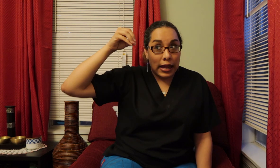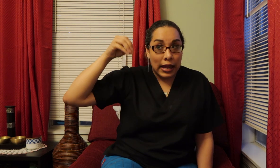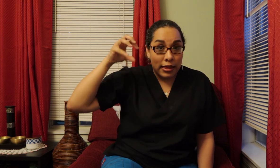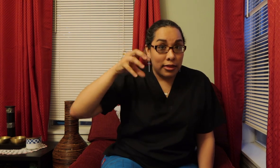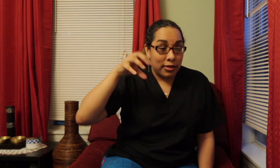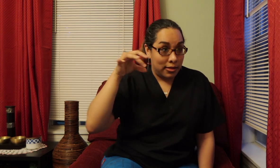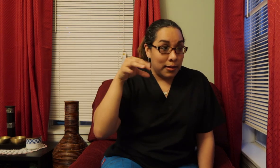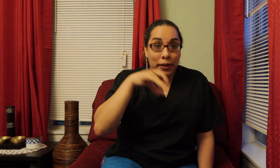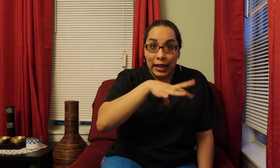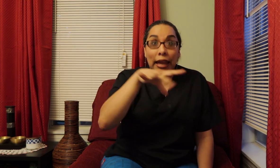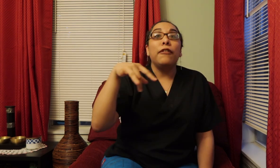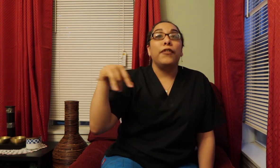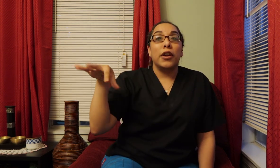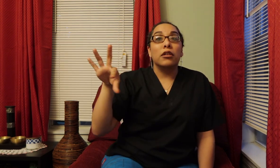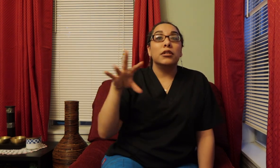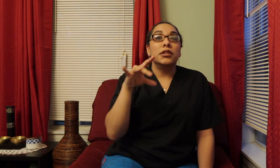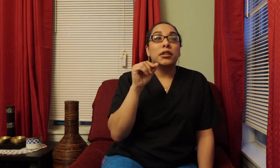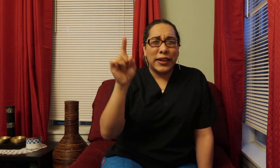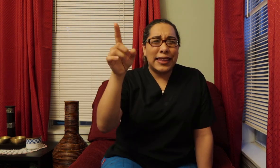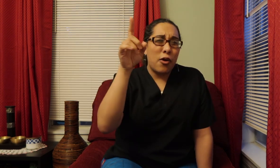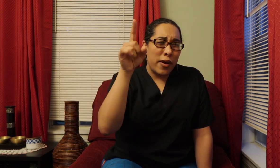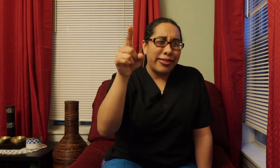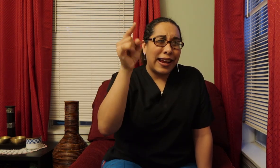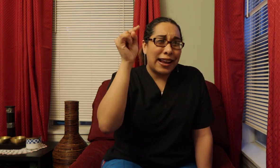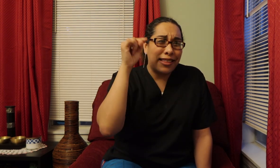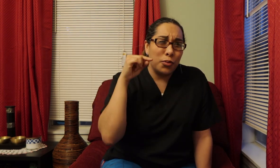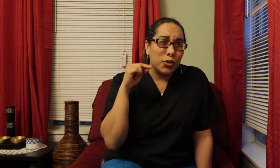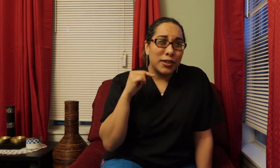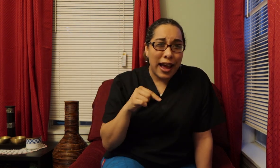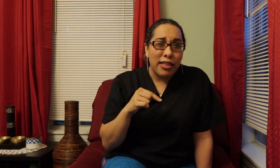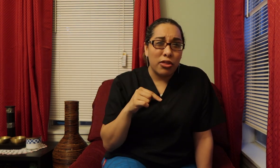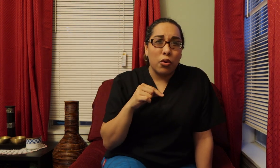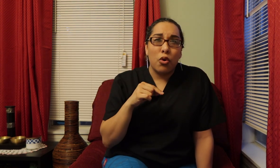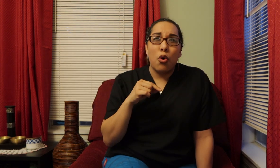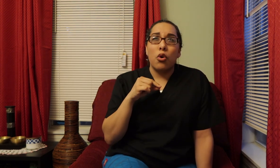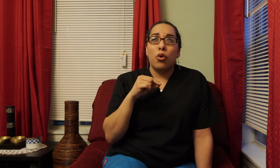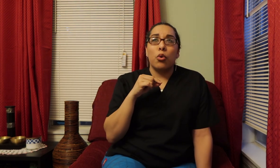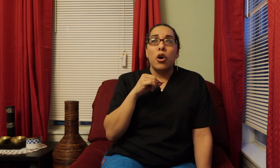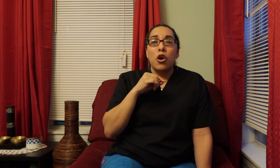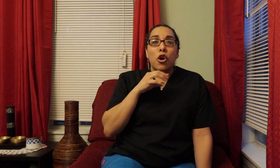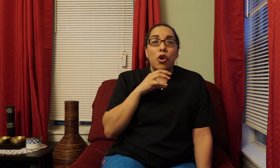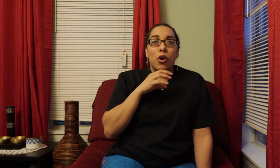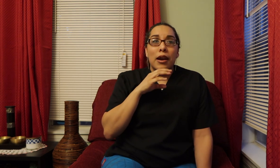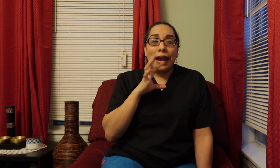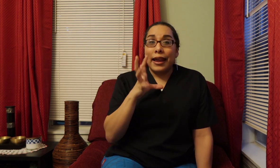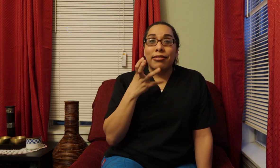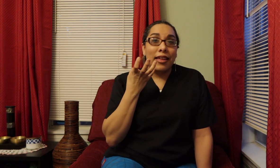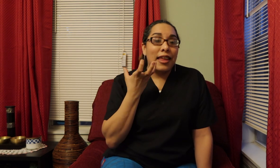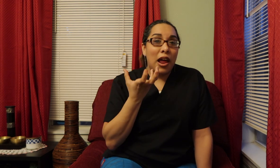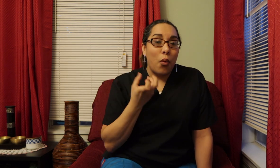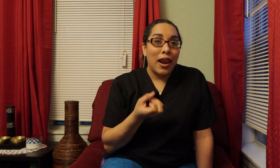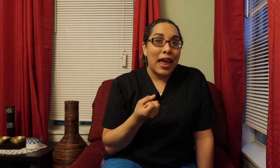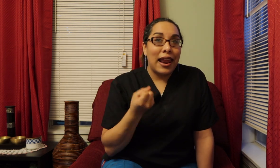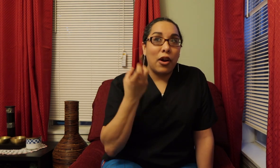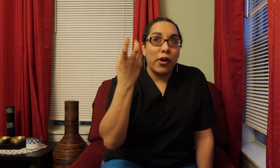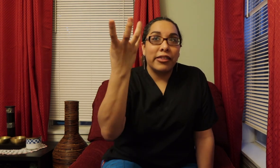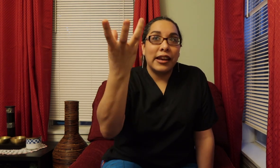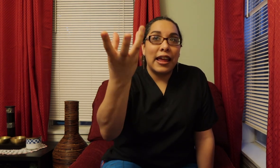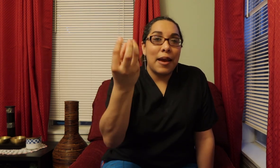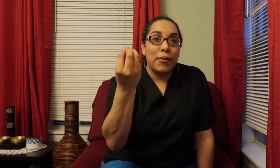In the playing field If you realize That she's looking for her Or The people of the abuela La encuentran All right